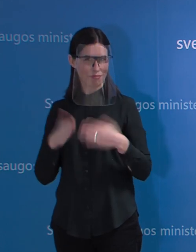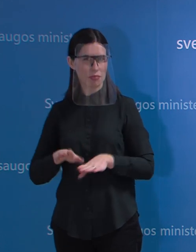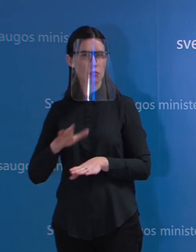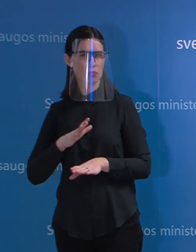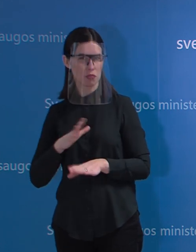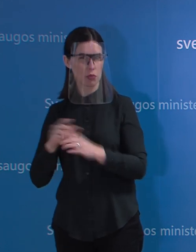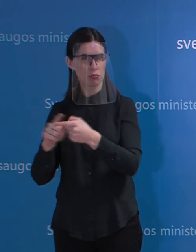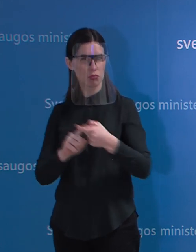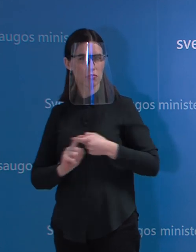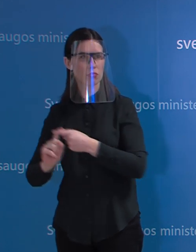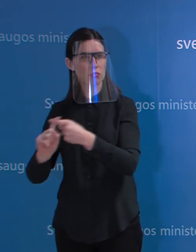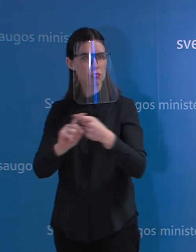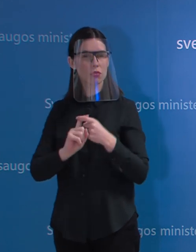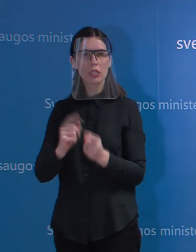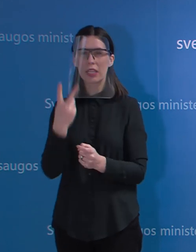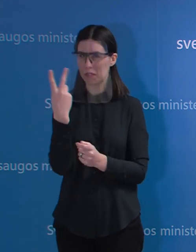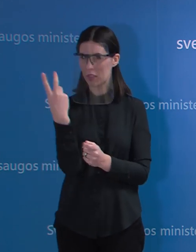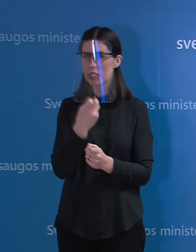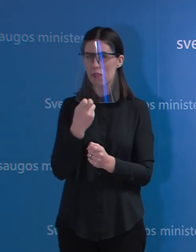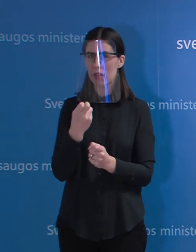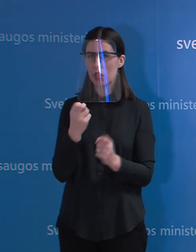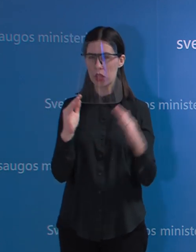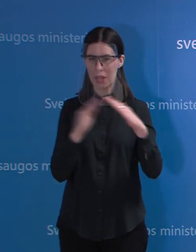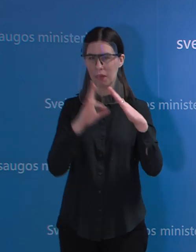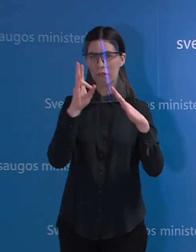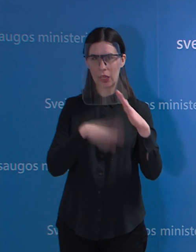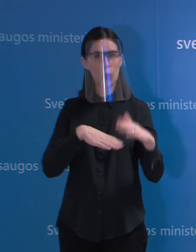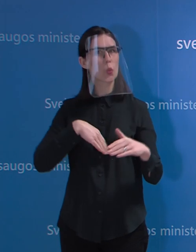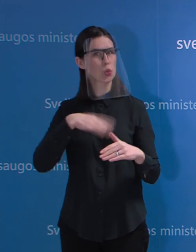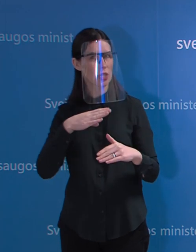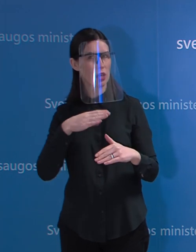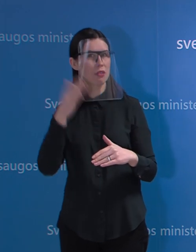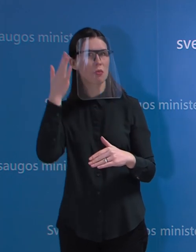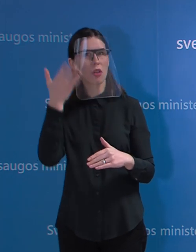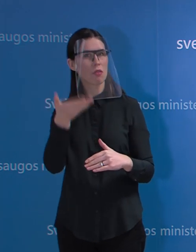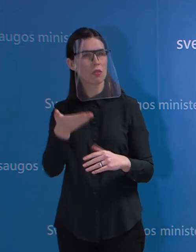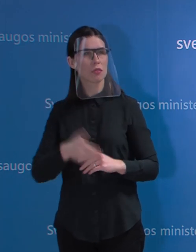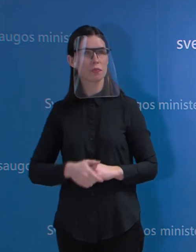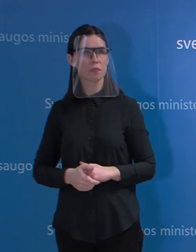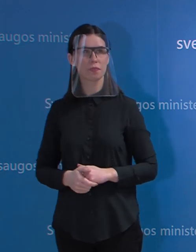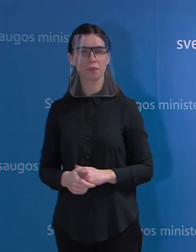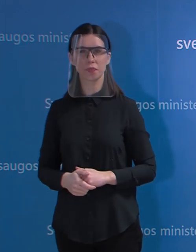savaičių izolacijos pakanka? Na, kol kas tokias rekomendacijas turim.